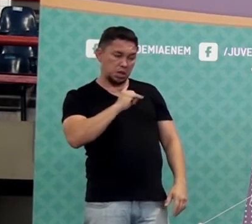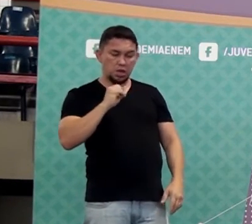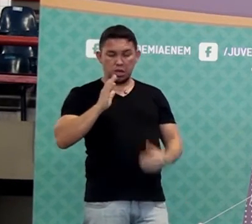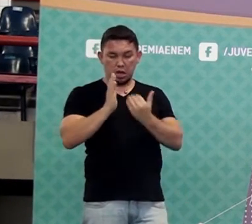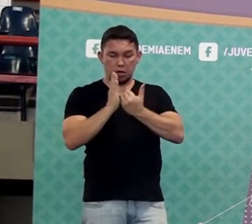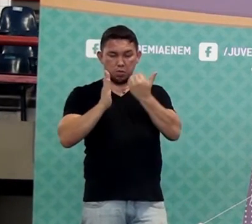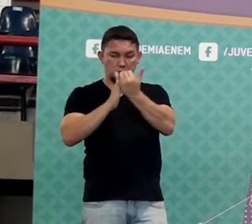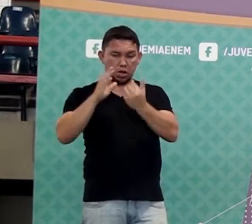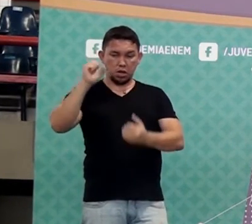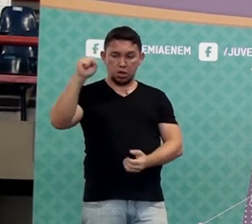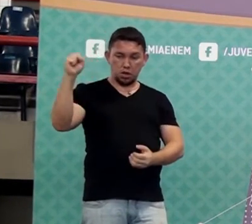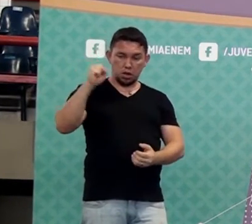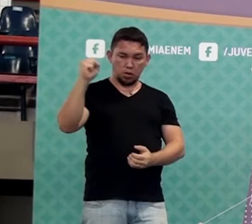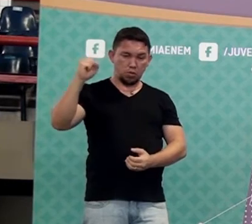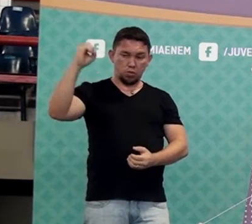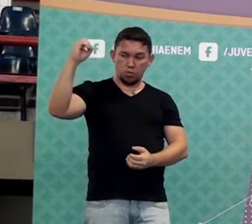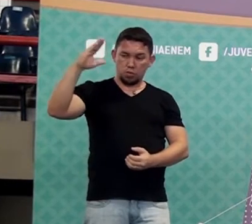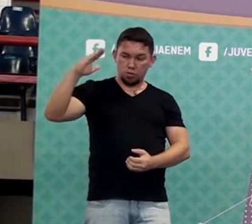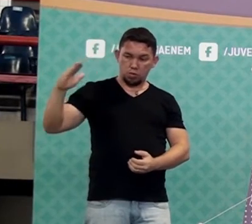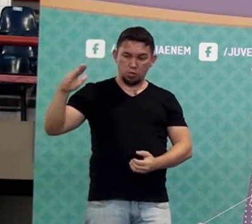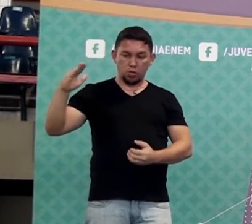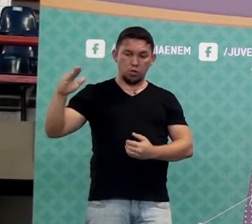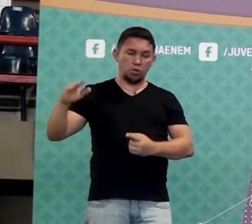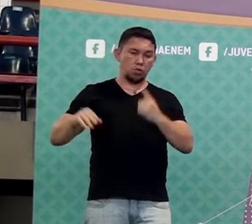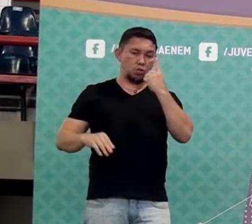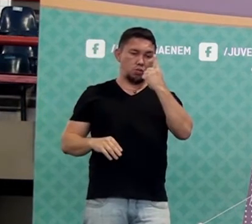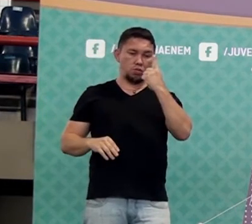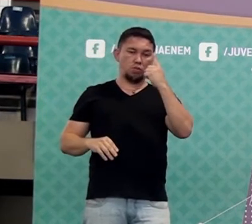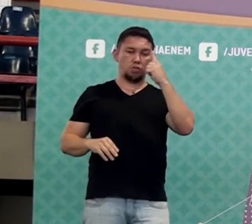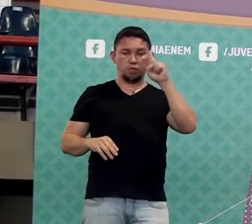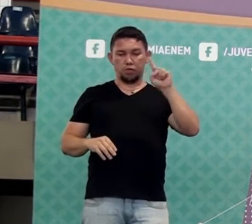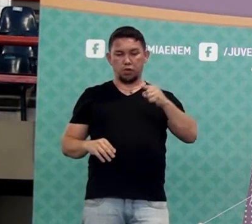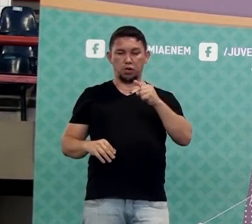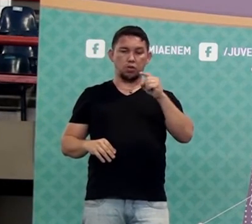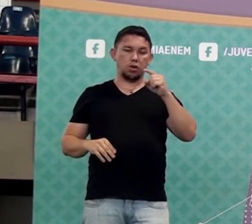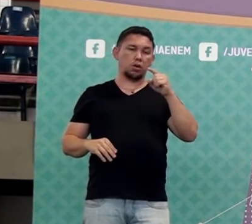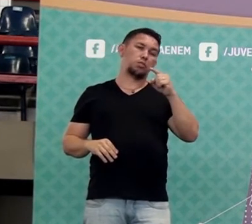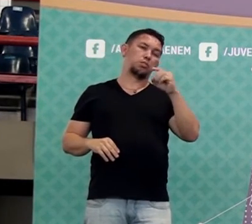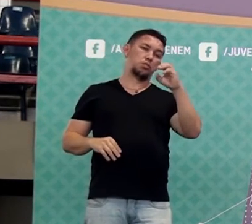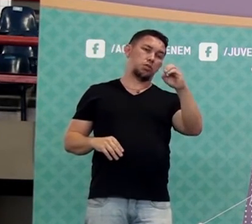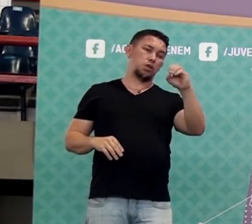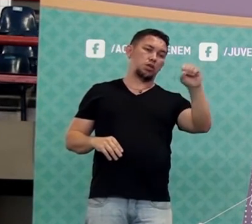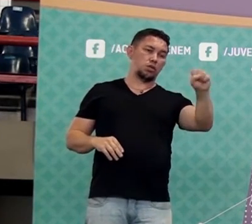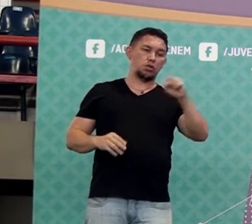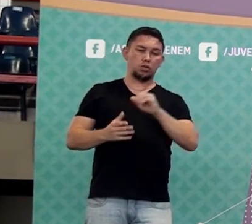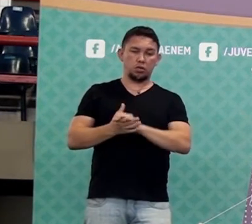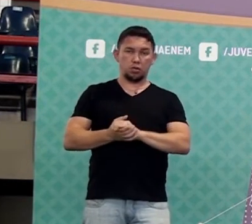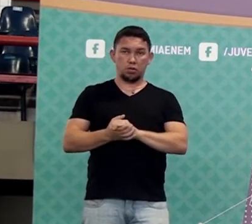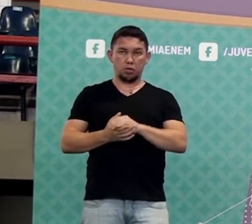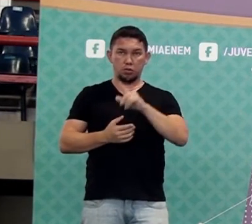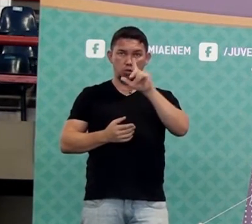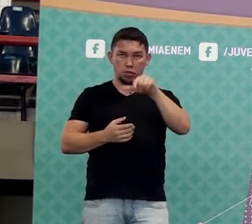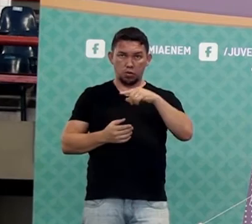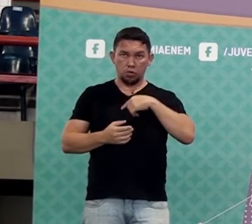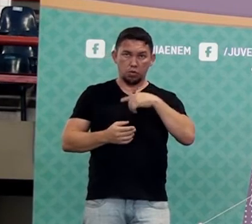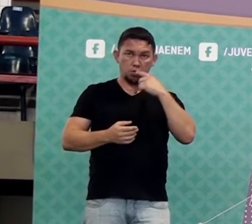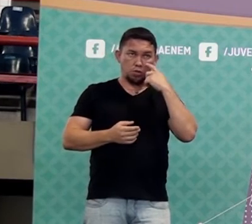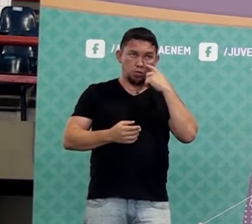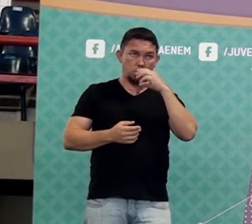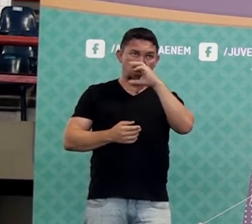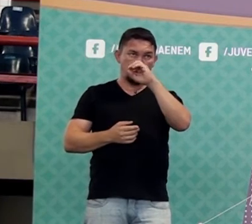eu falei que a vai multiplicar por 1,08, não foi? Pois ela perguntou assim, Pode multiplicar só por 0